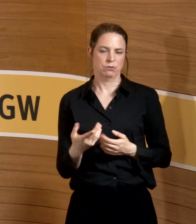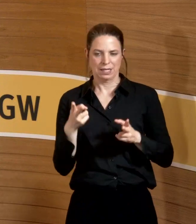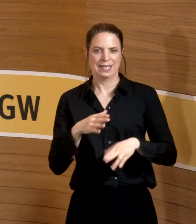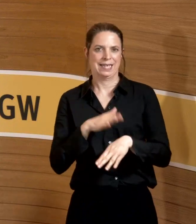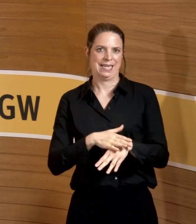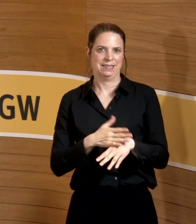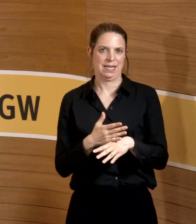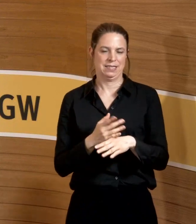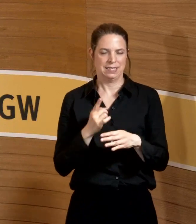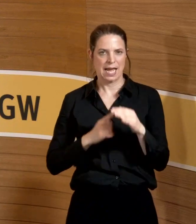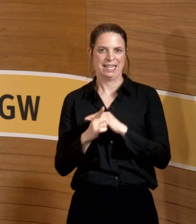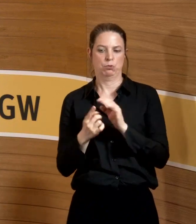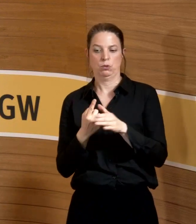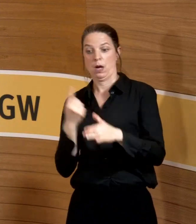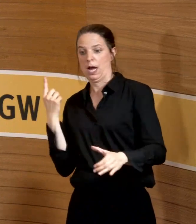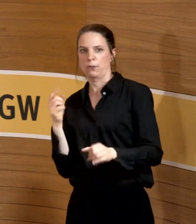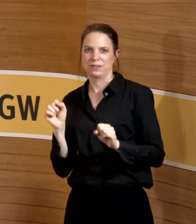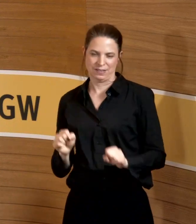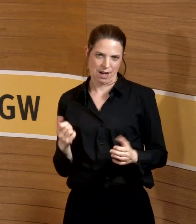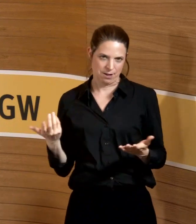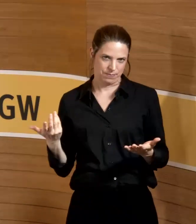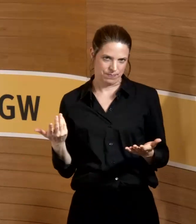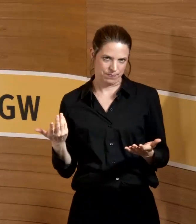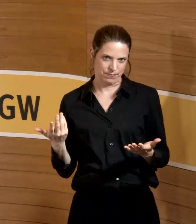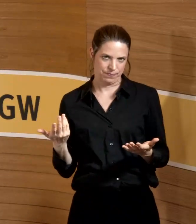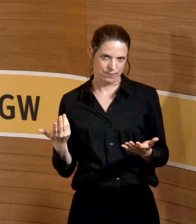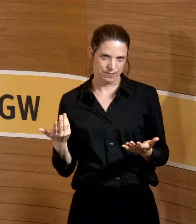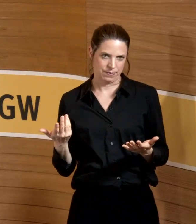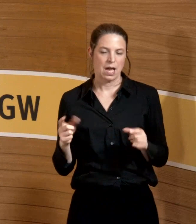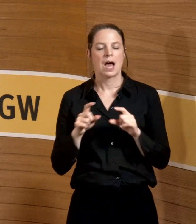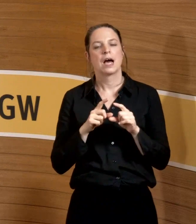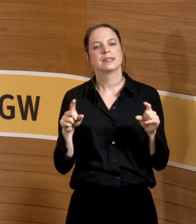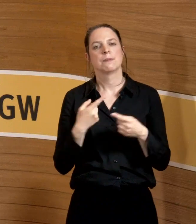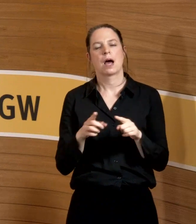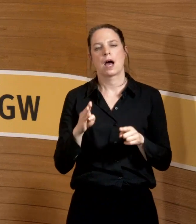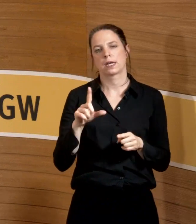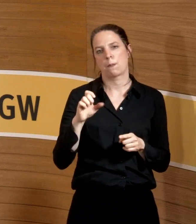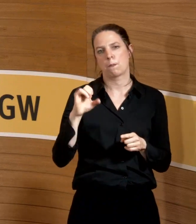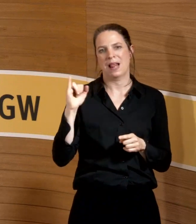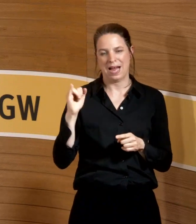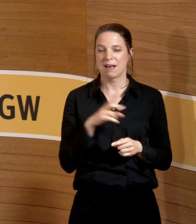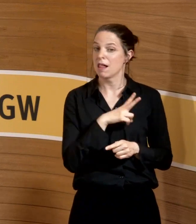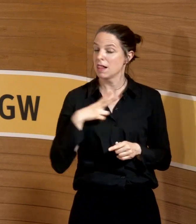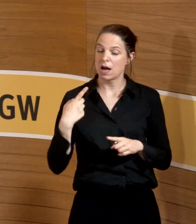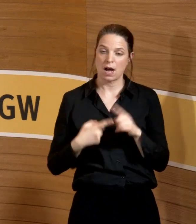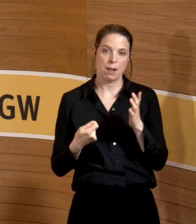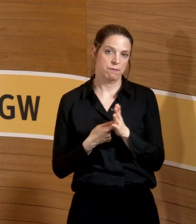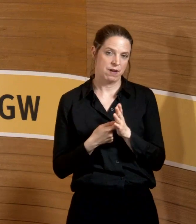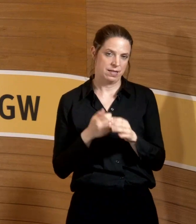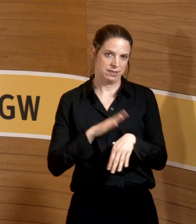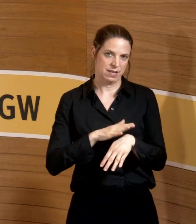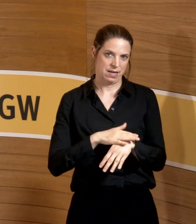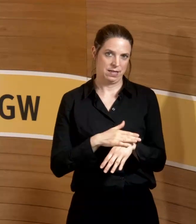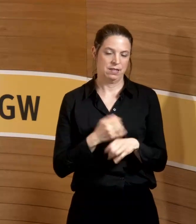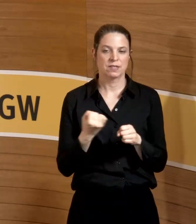rechtzeitig aus der Exposition entferne. Thema haben wir jetzt auch nicht dabei. Blei zum Beispiel, lange Halbwertszeit. Da nützt es mir gar nichts, wenn ich